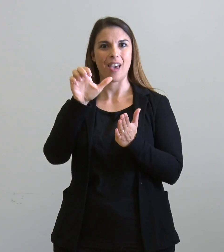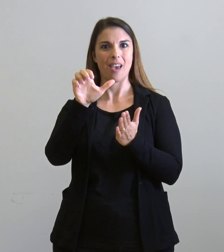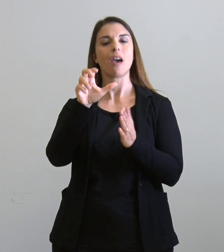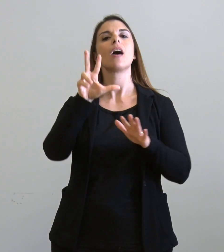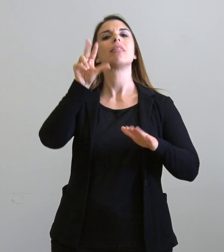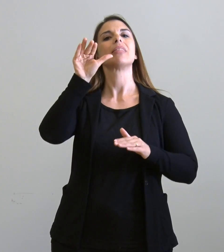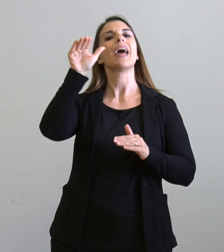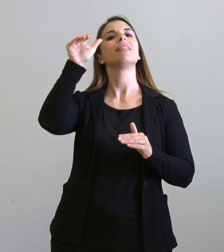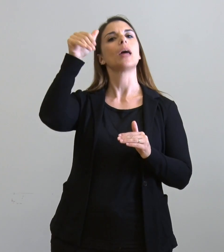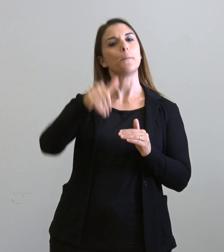30.000 euro. 4.